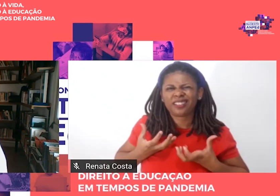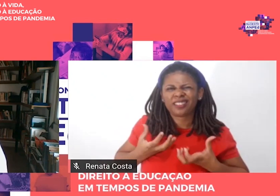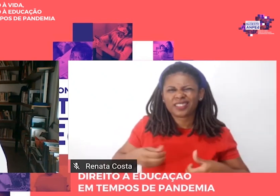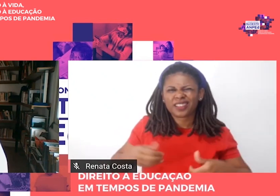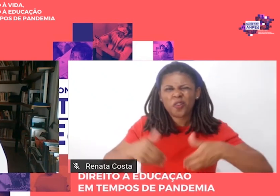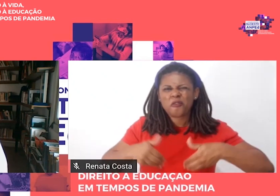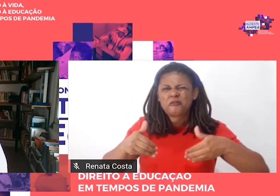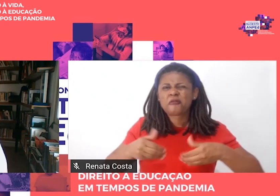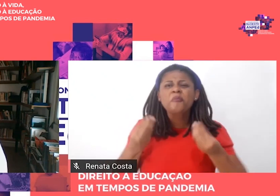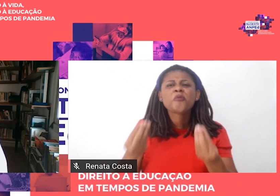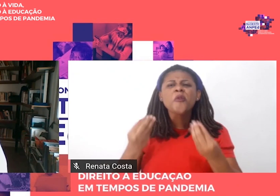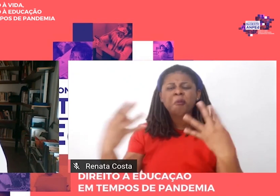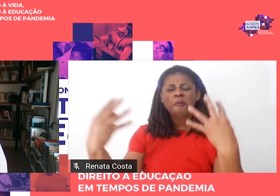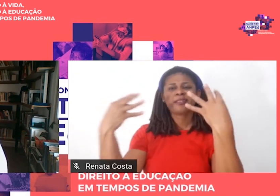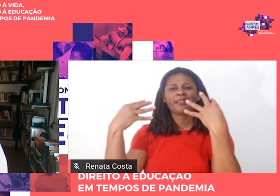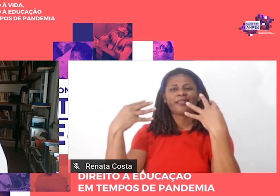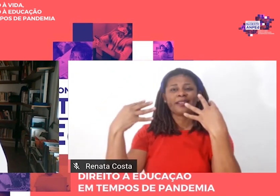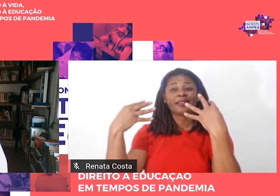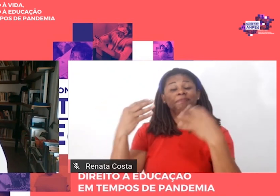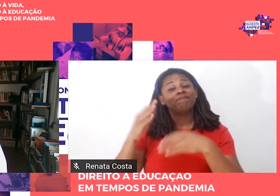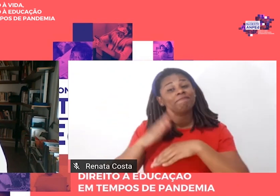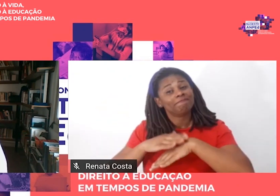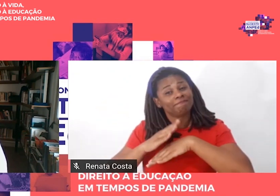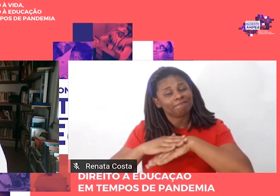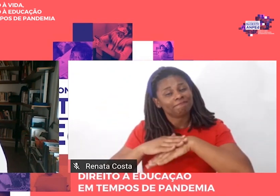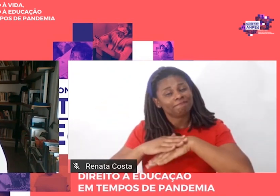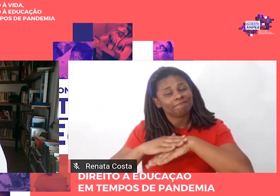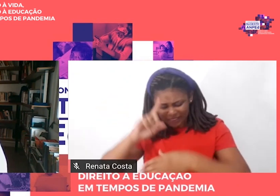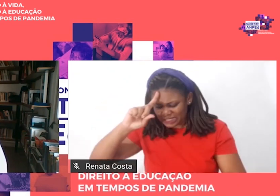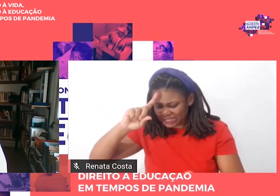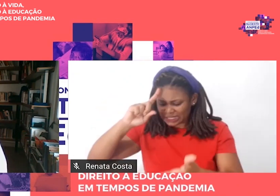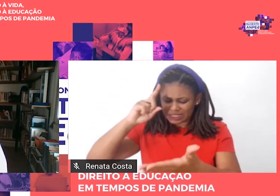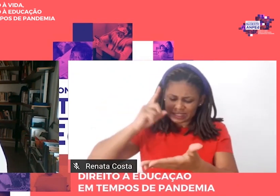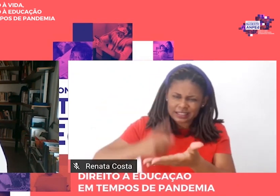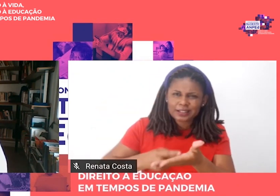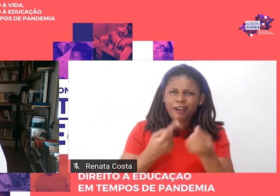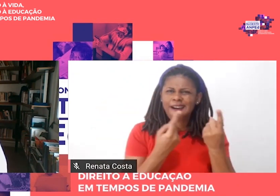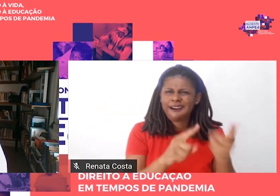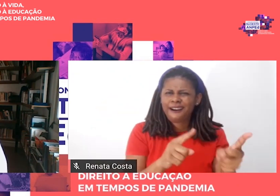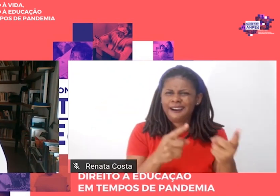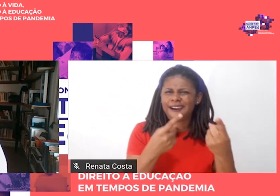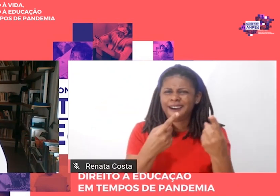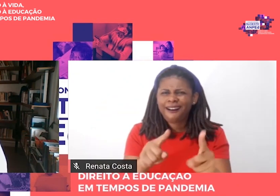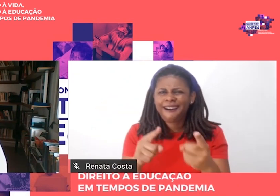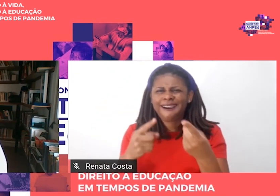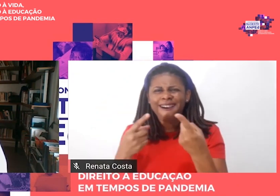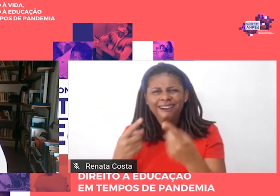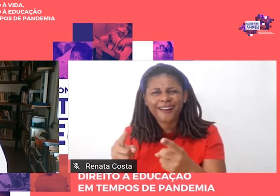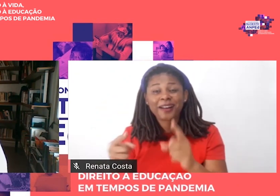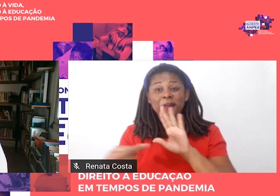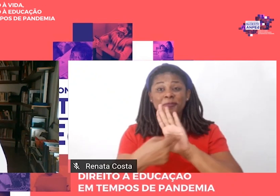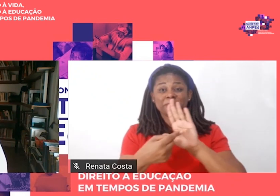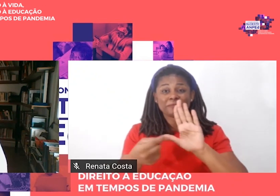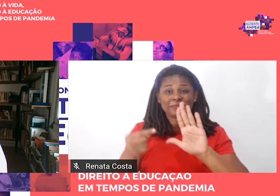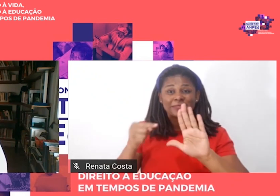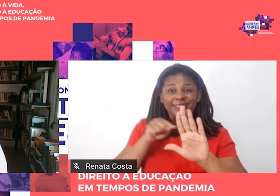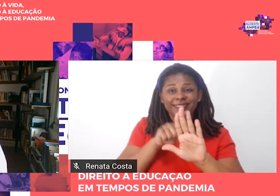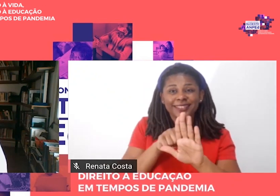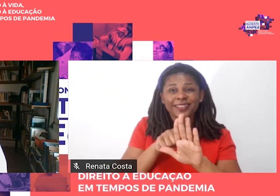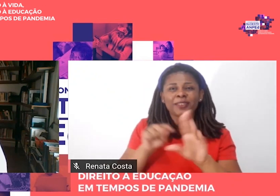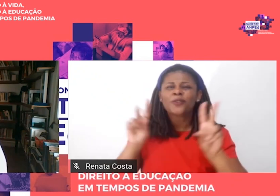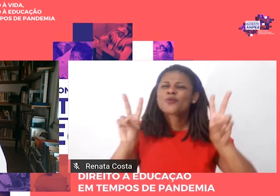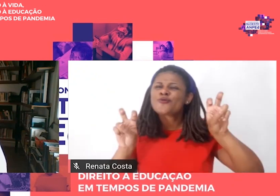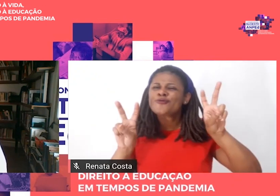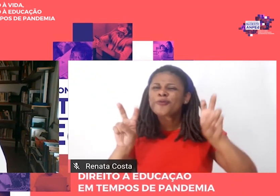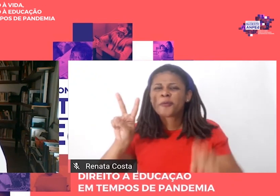exposição, foi aí que decidi provocá-los, lançando mão da metáfora da curvatura da vara e fazendo